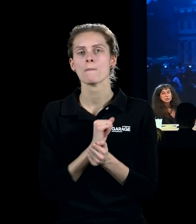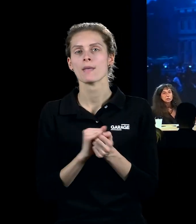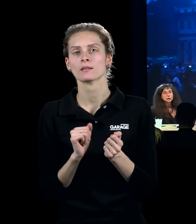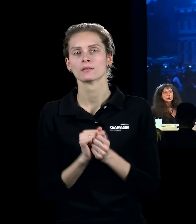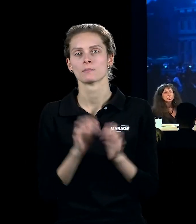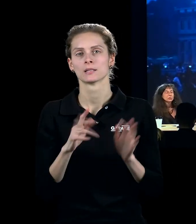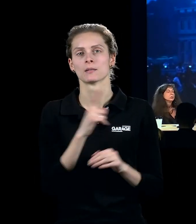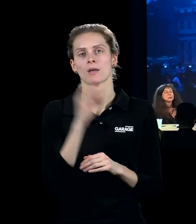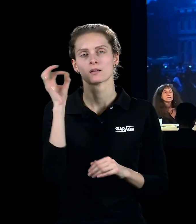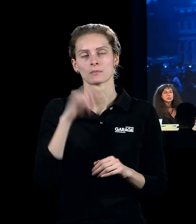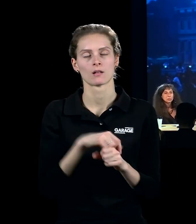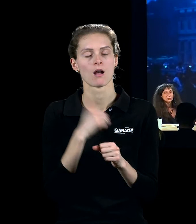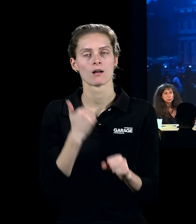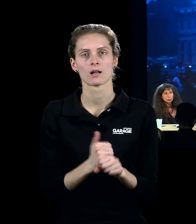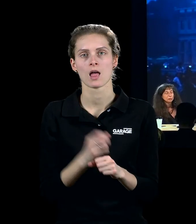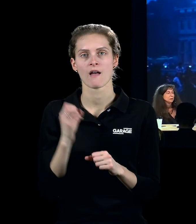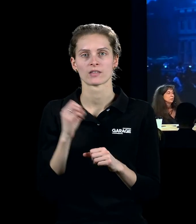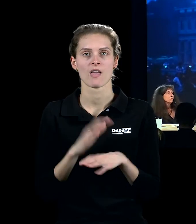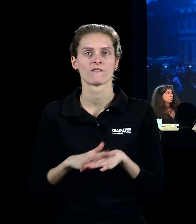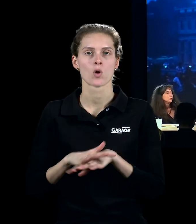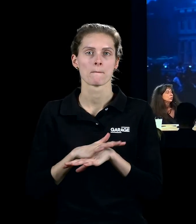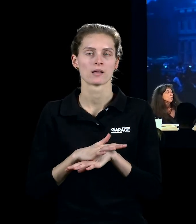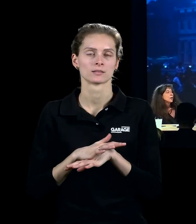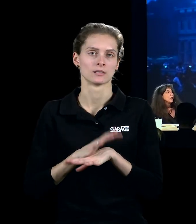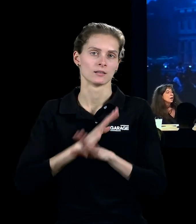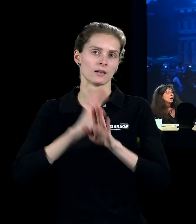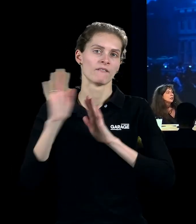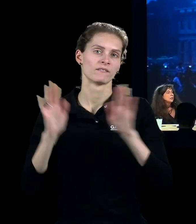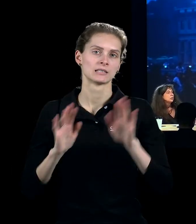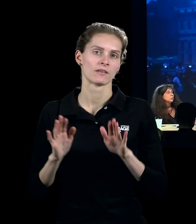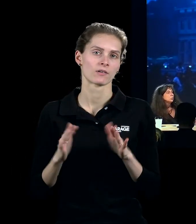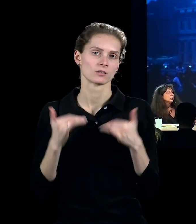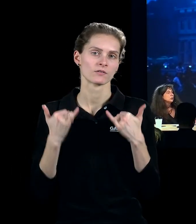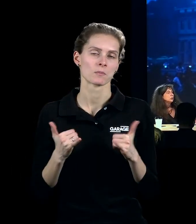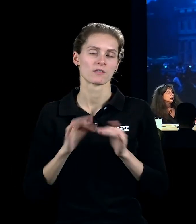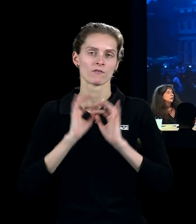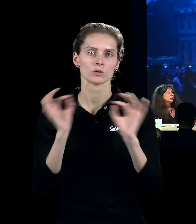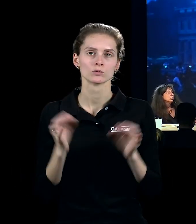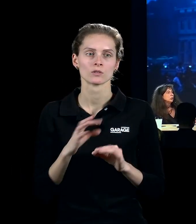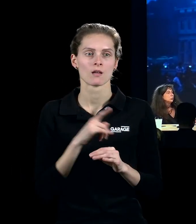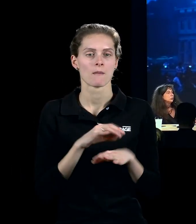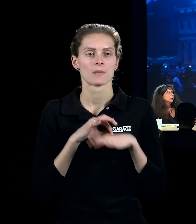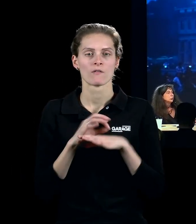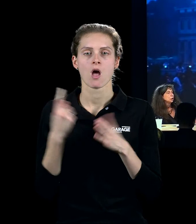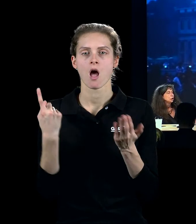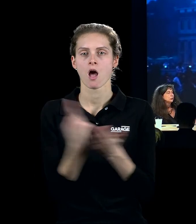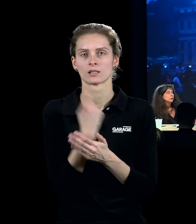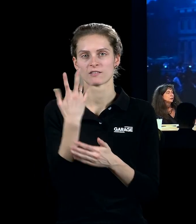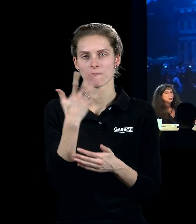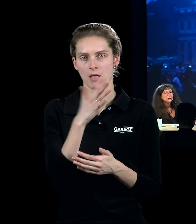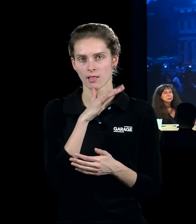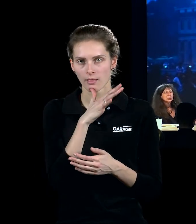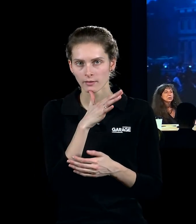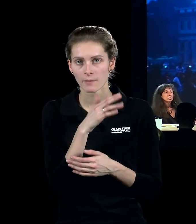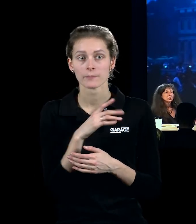главных европейских выставок, формов современного искусства. И вот делает он там это в сотрудничестве